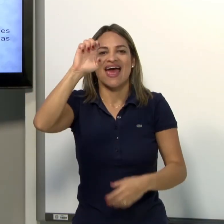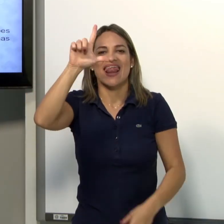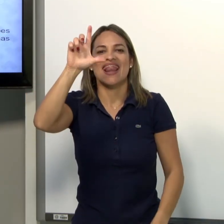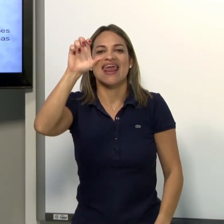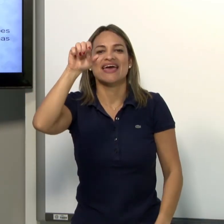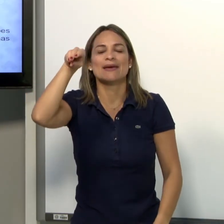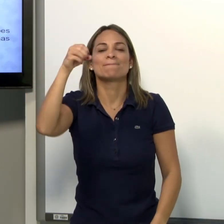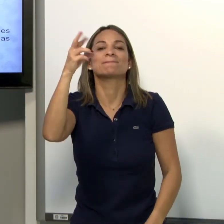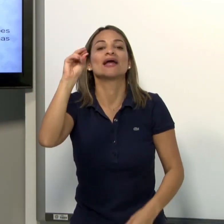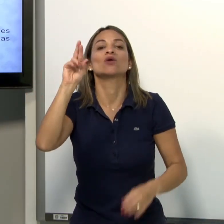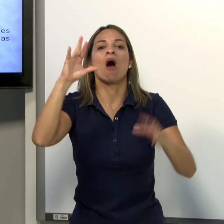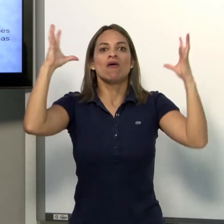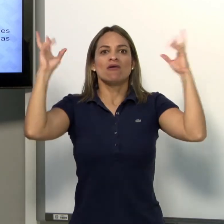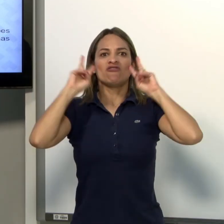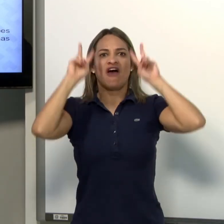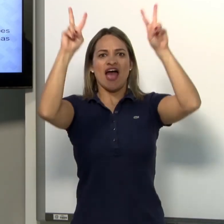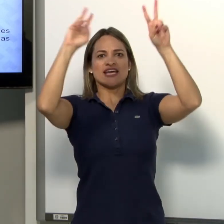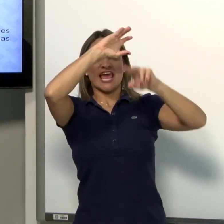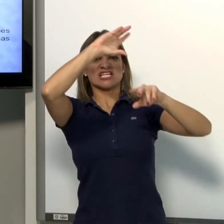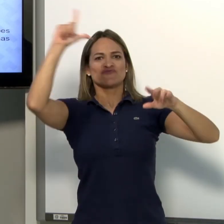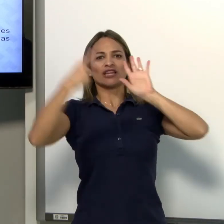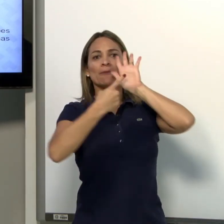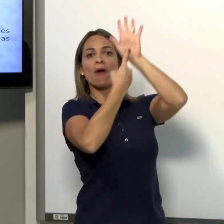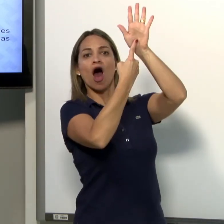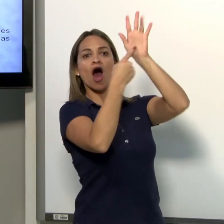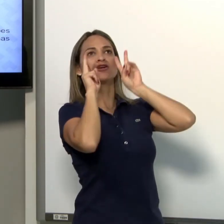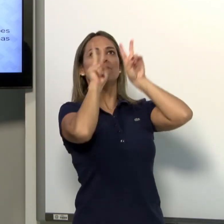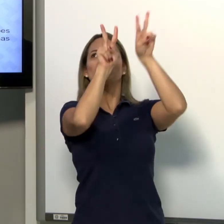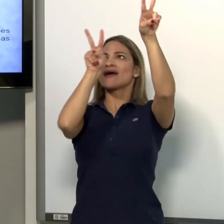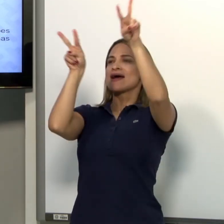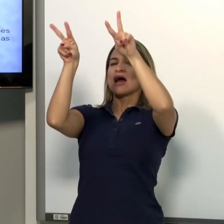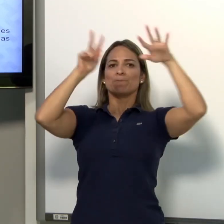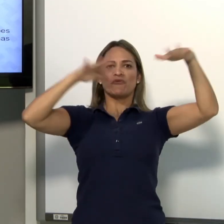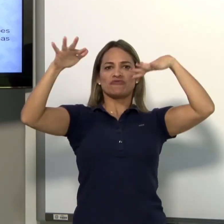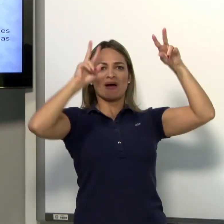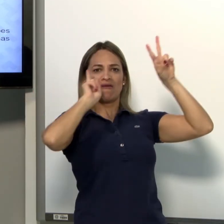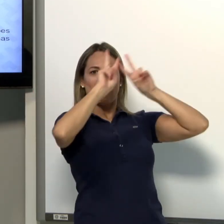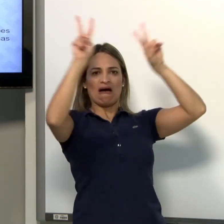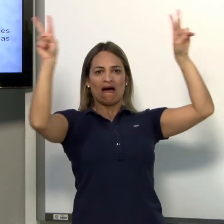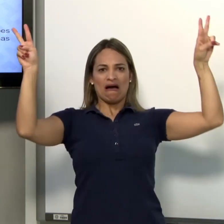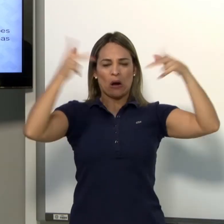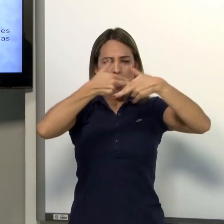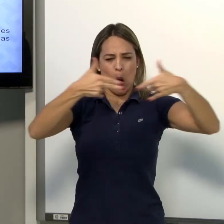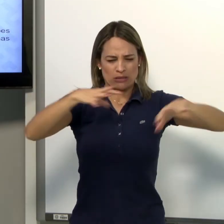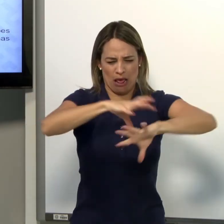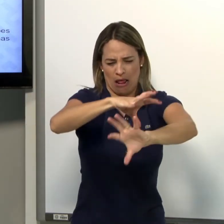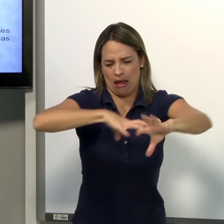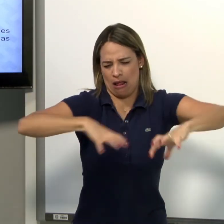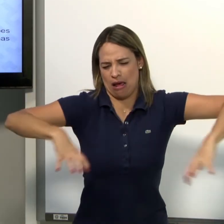São elementos. São Você pode ver. São coisas que acontecem.